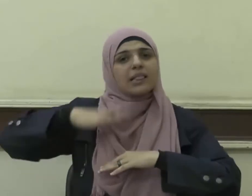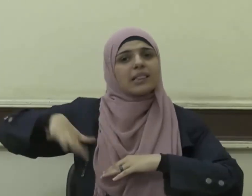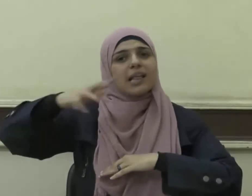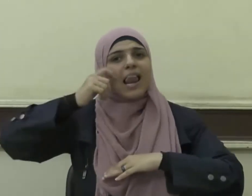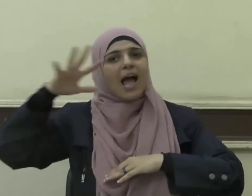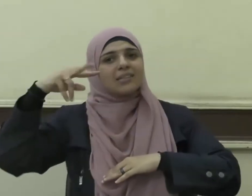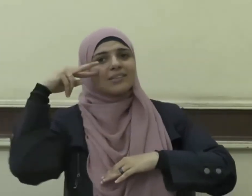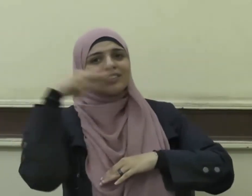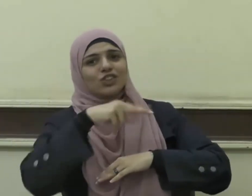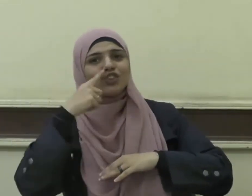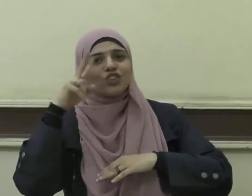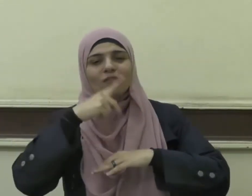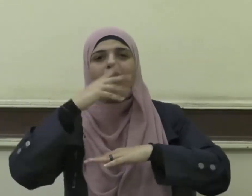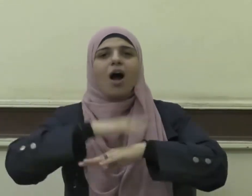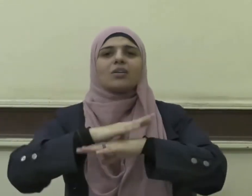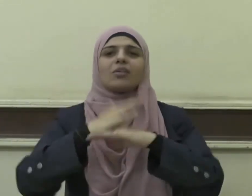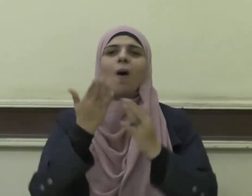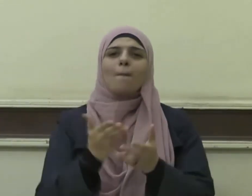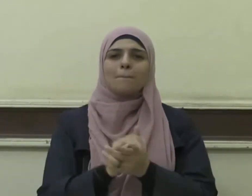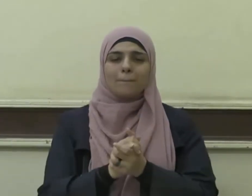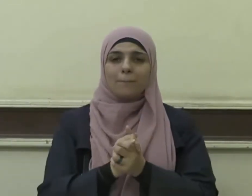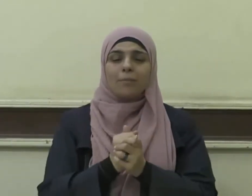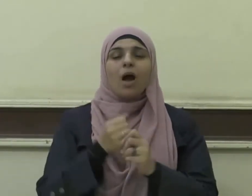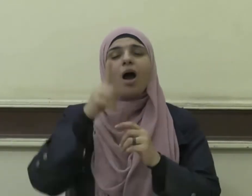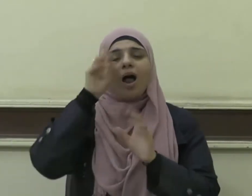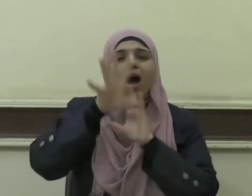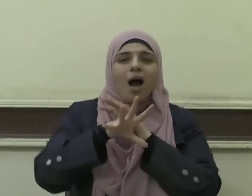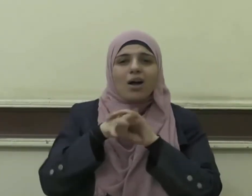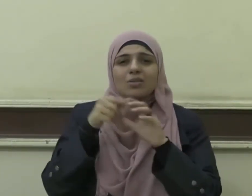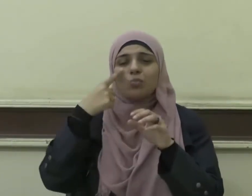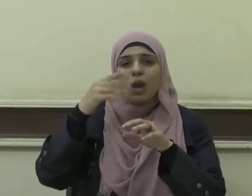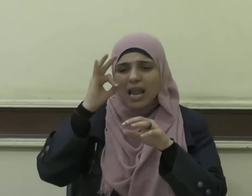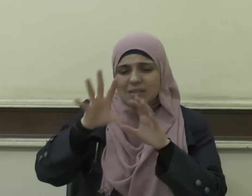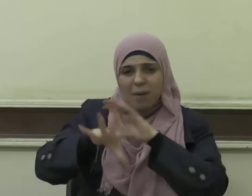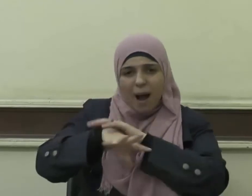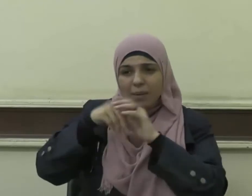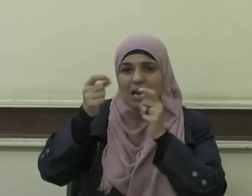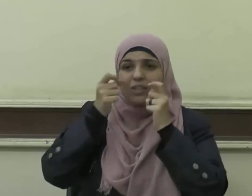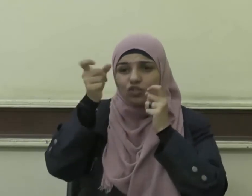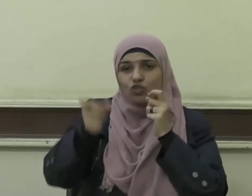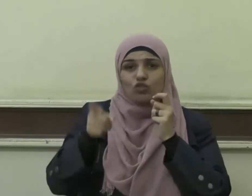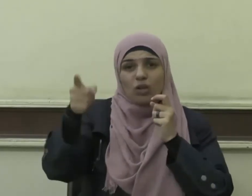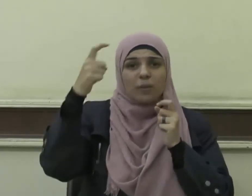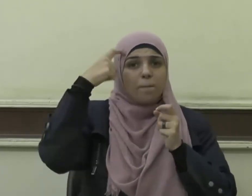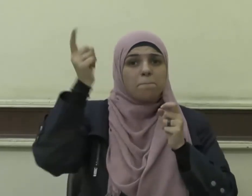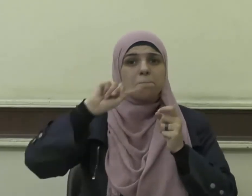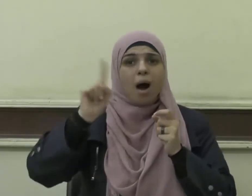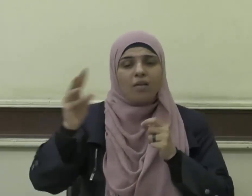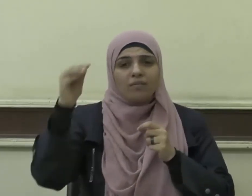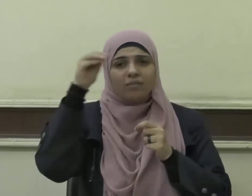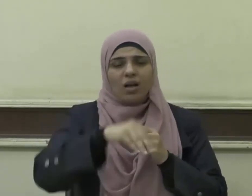ودنيانا فسخر من لا يُدرِكون ذلك مواعِظهم